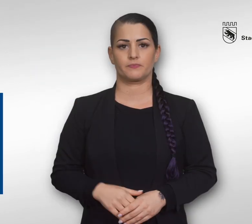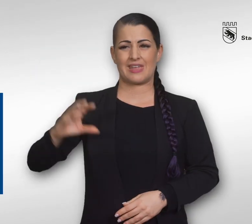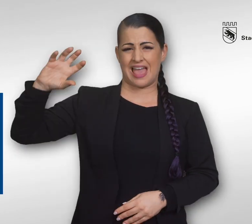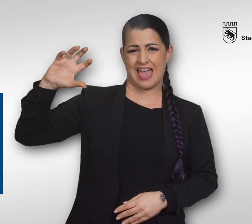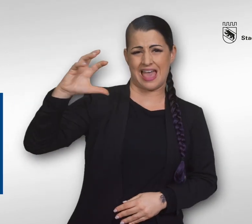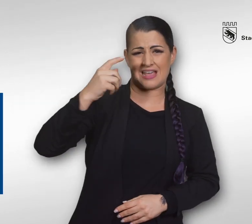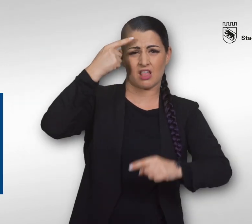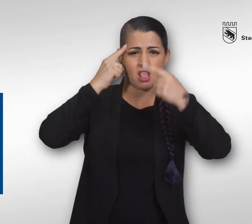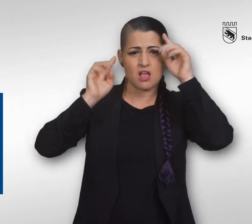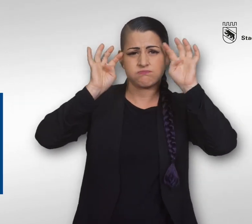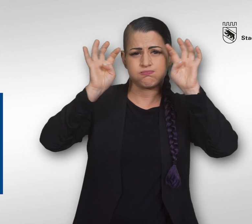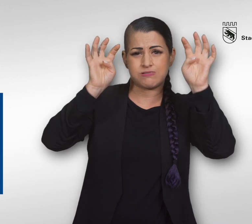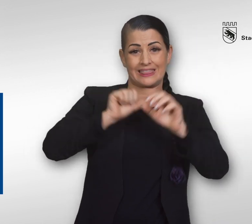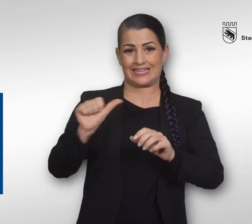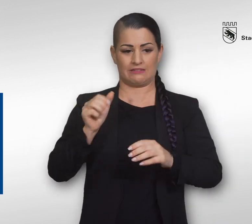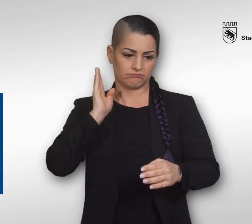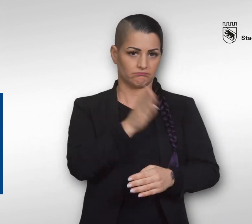Nie überhitzt ins Wasser springen.